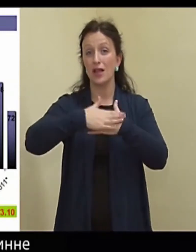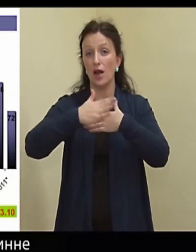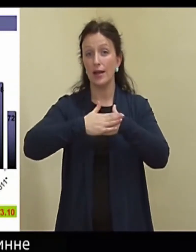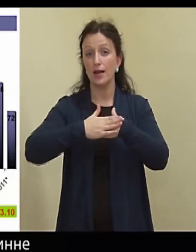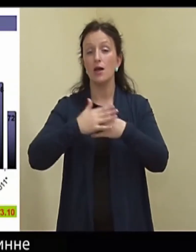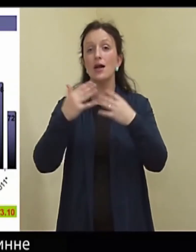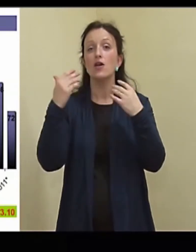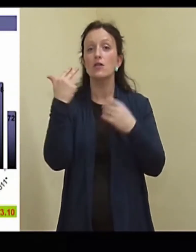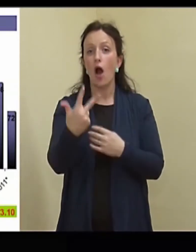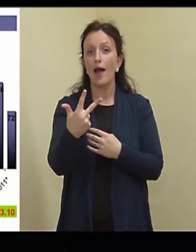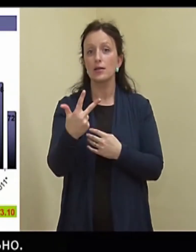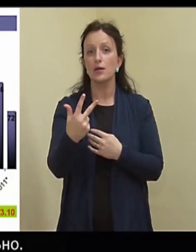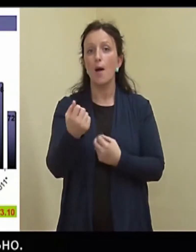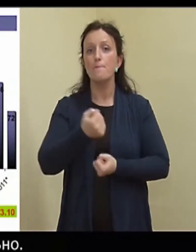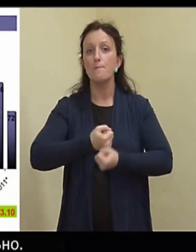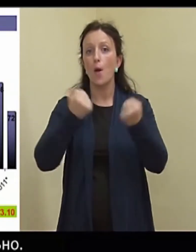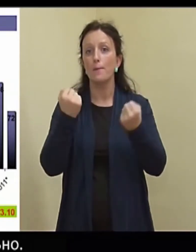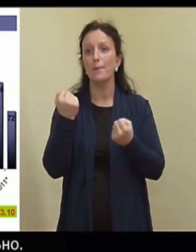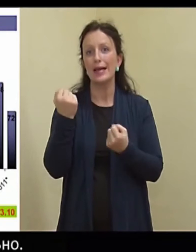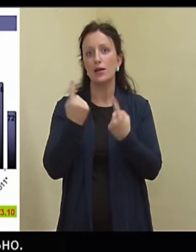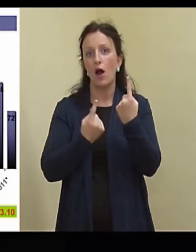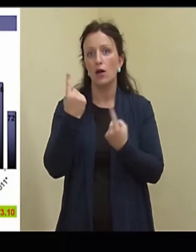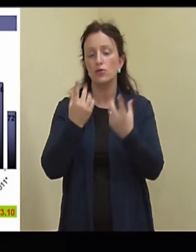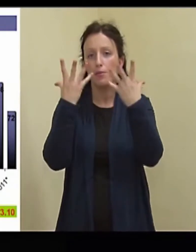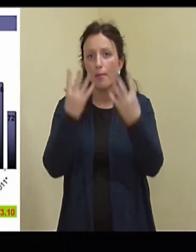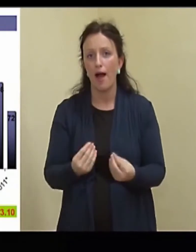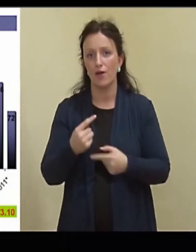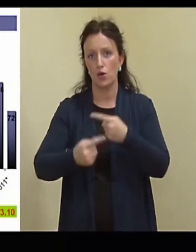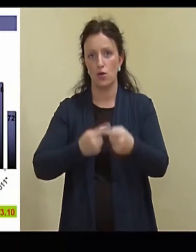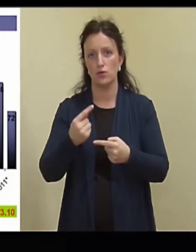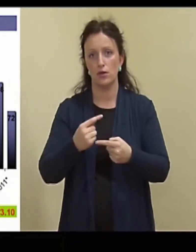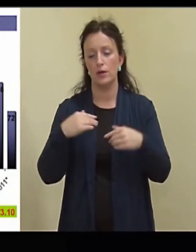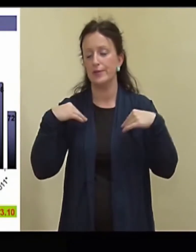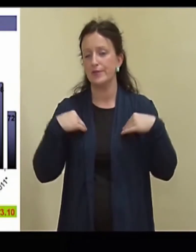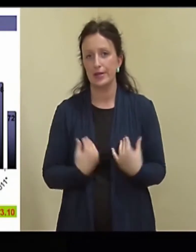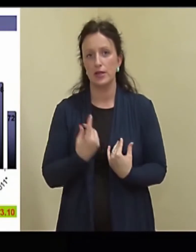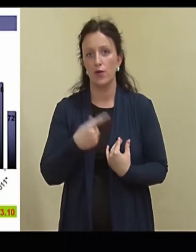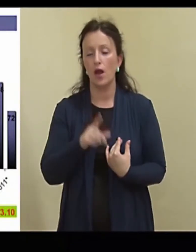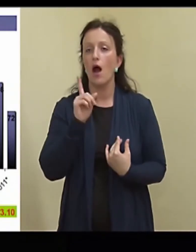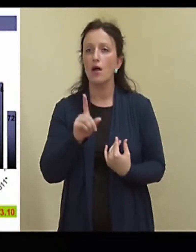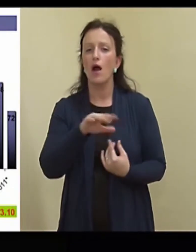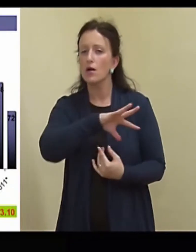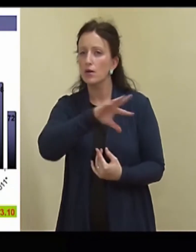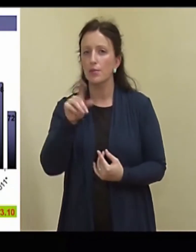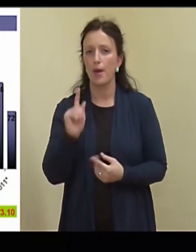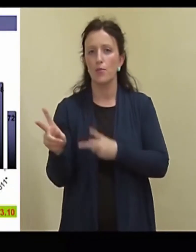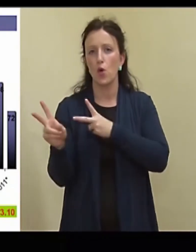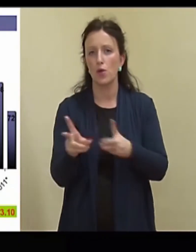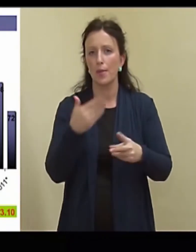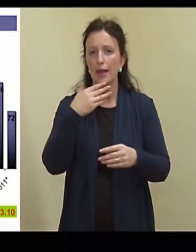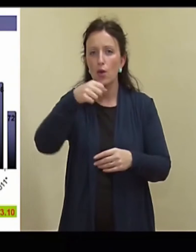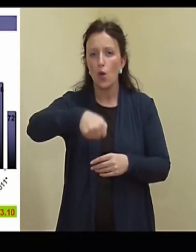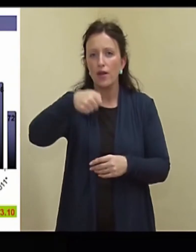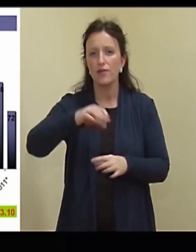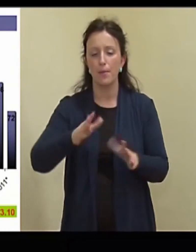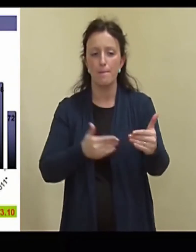pommikahtlust päevas. See on üsna koormav. Aga noh, kõik tuleb ära kontrollida, ei saa ühtegi kotti ega